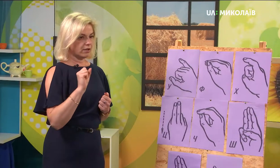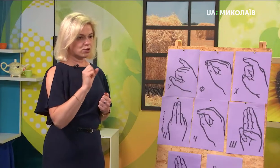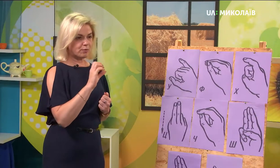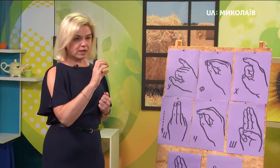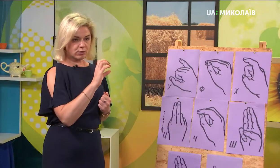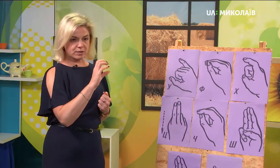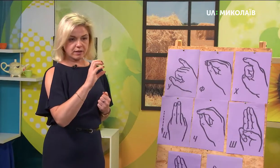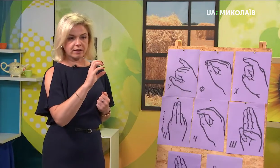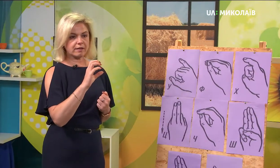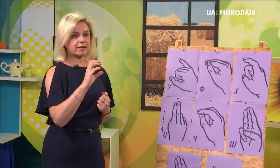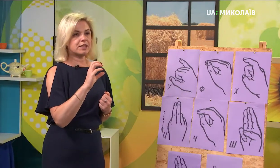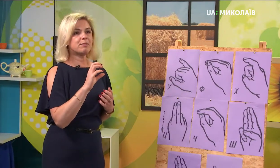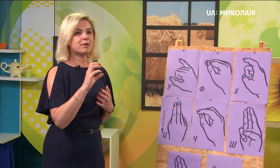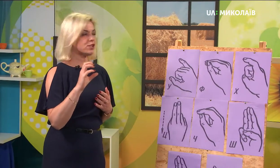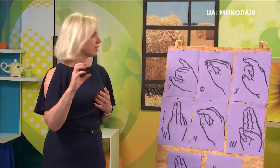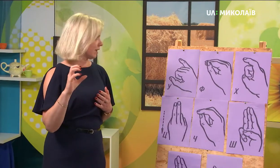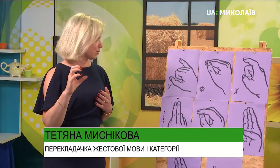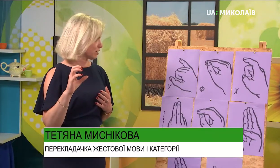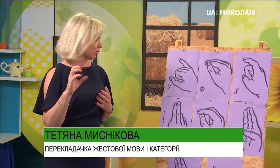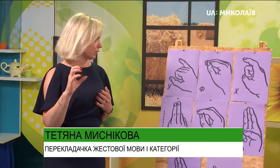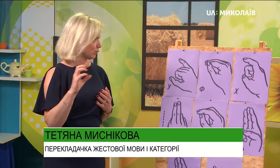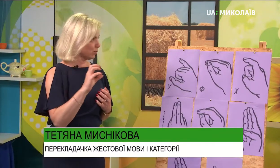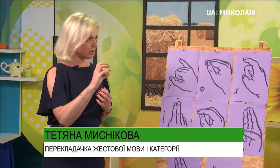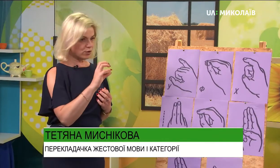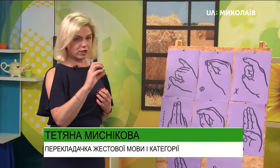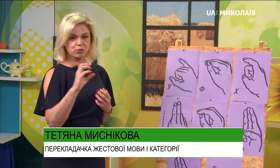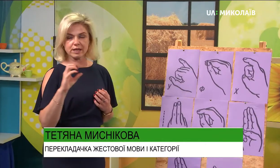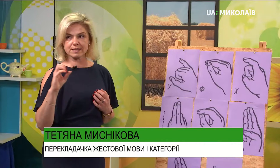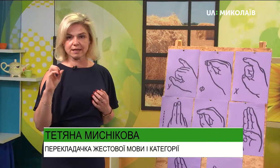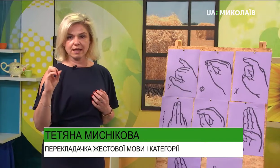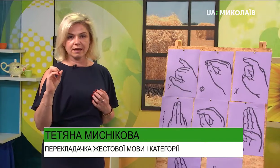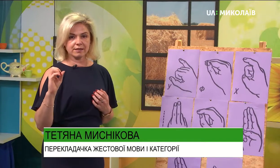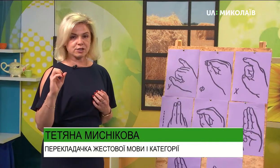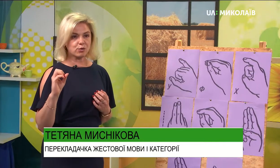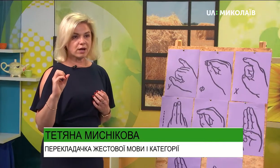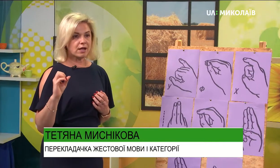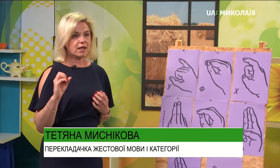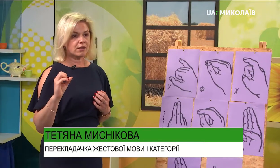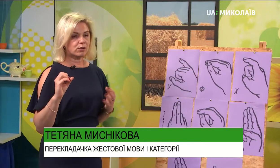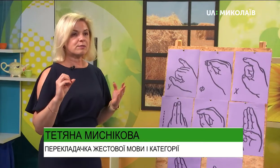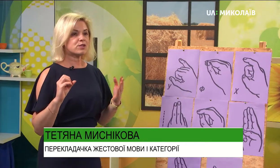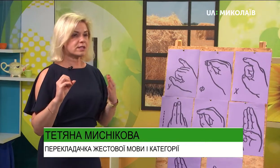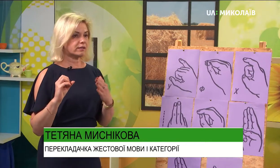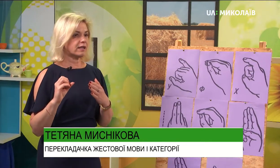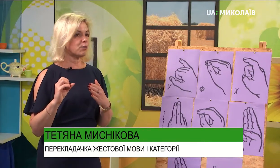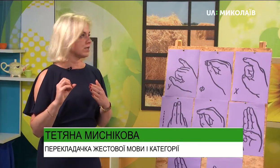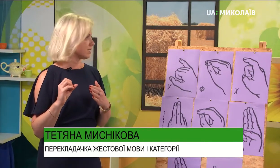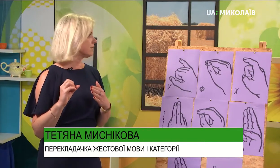Щоб якось, ніби ми читаємо слово. Тому трошки рухається наша рука, коли ми вже складаємо із літер